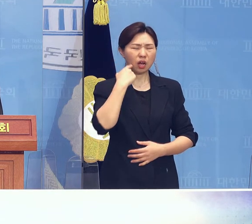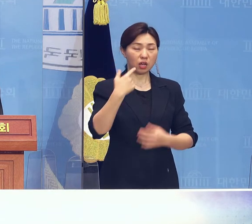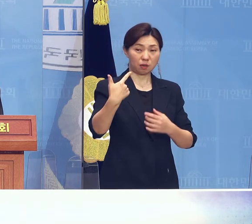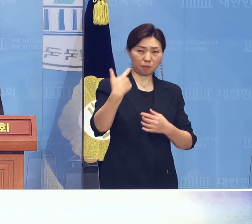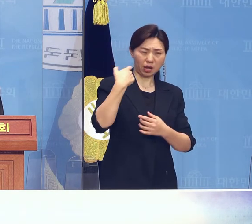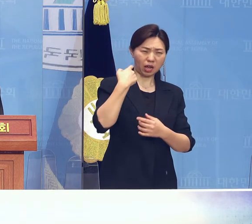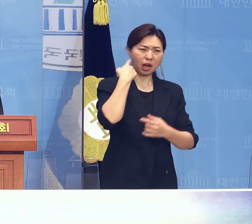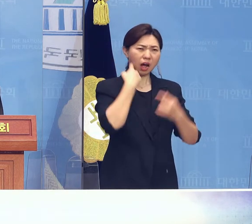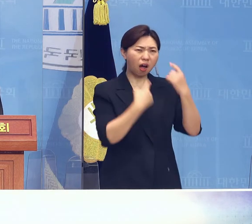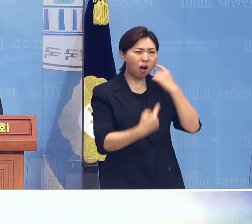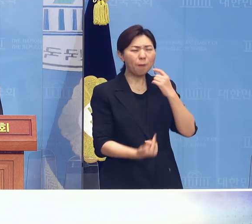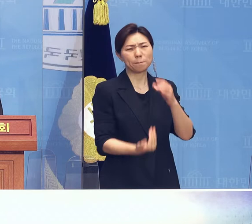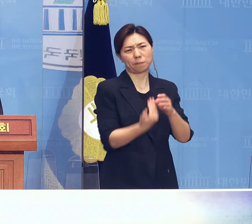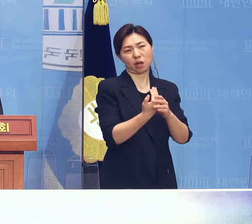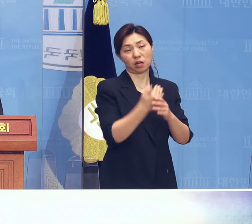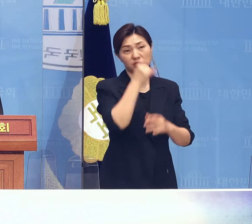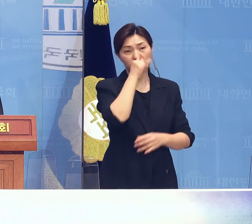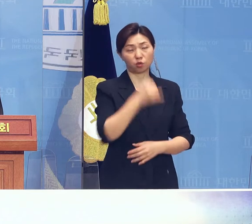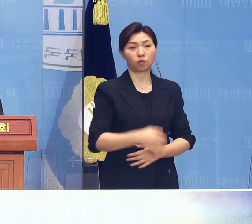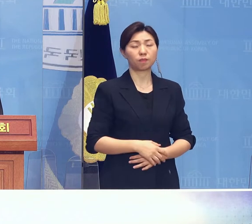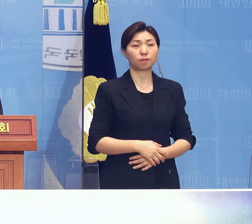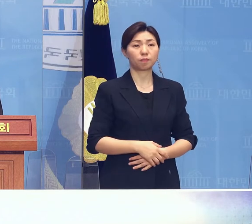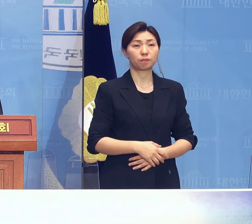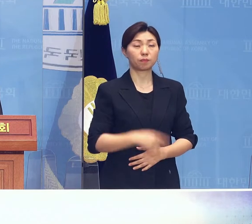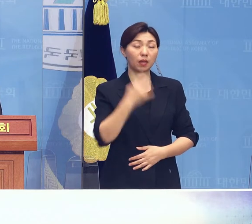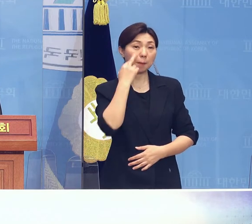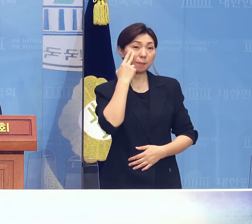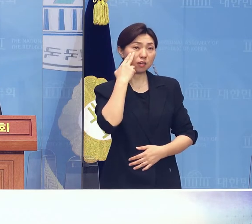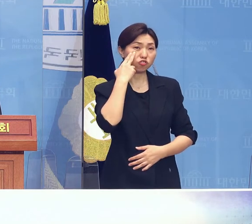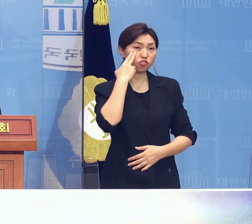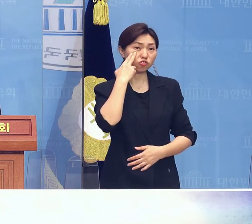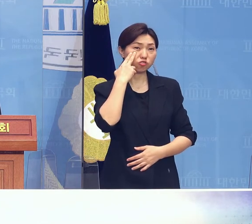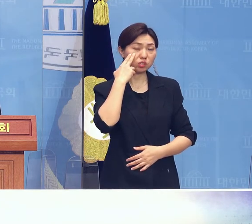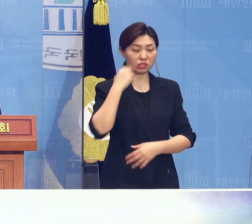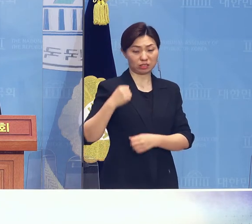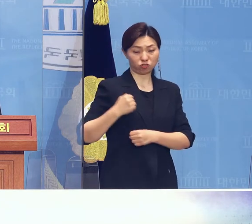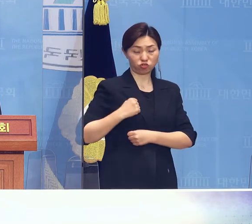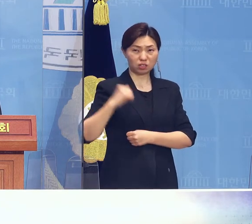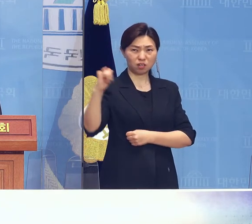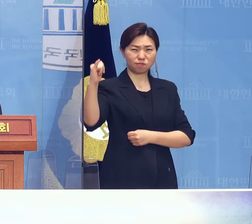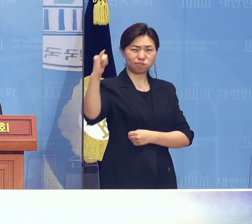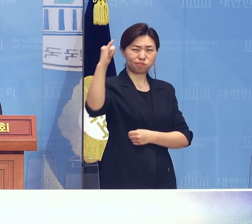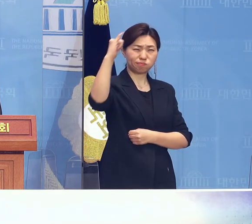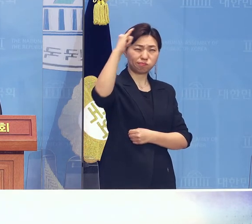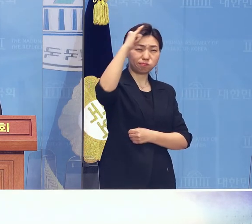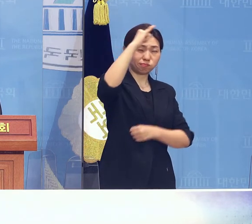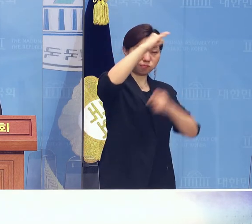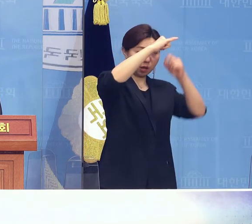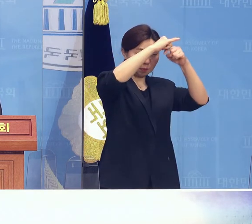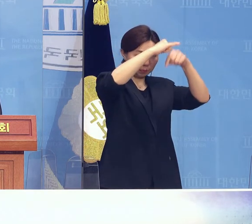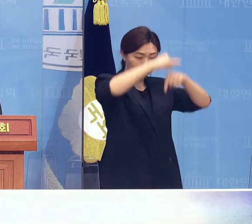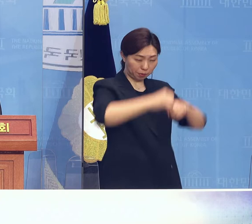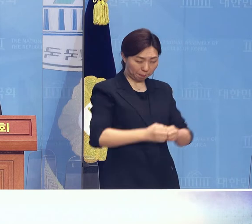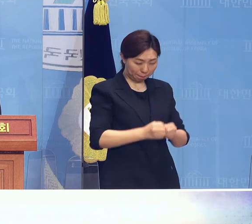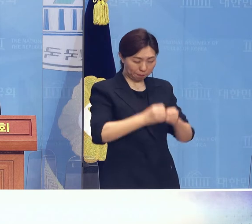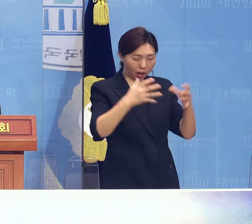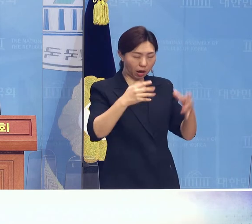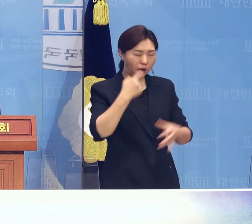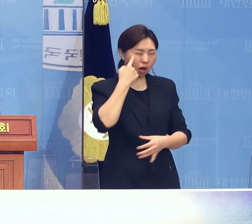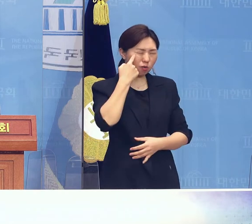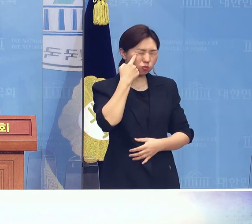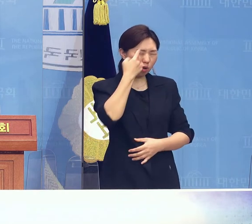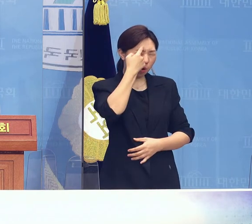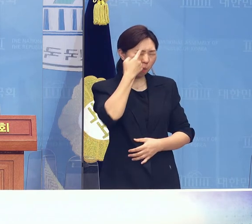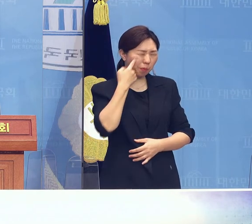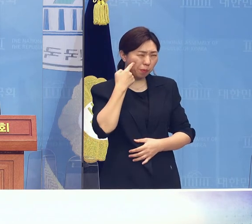그날 미군기의 폭격으로 한쪽 눈을 잃은 유리의 고통스러운